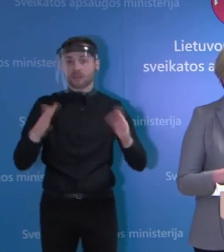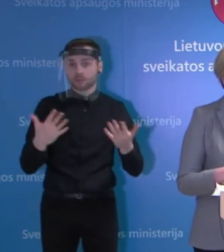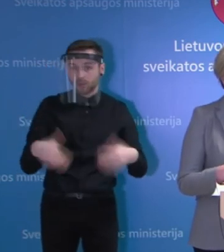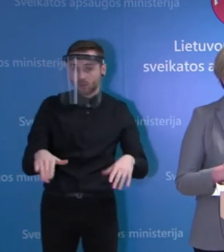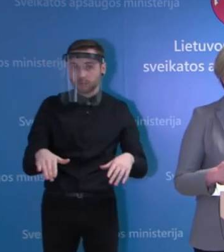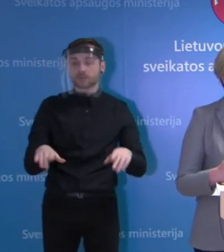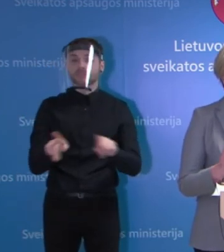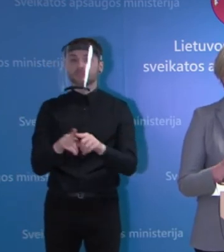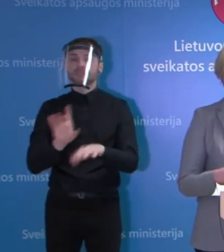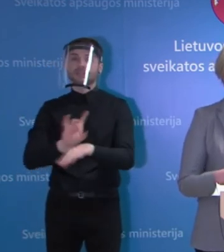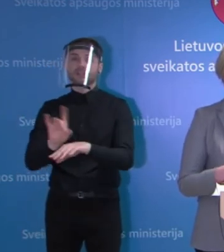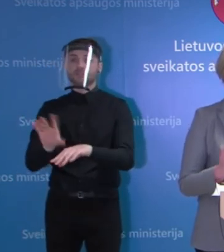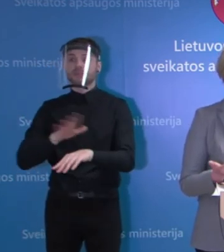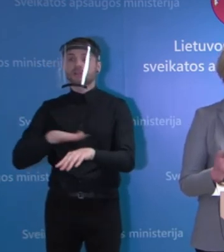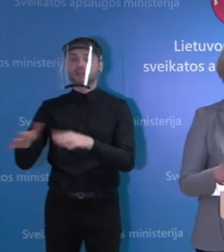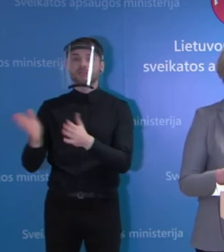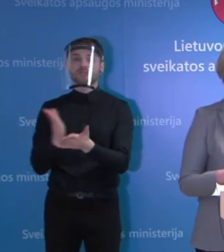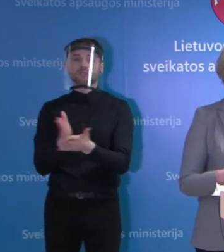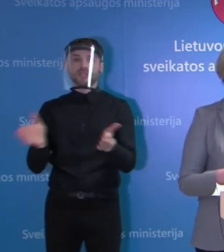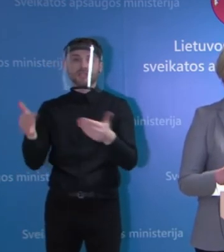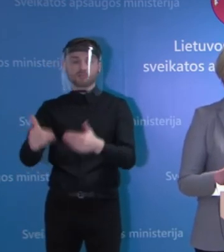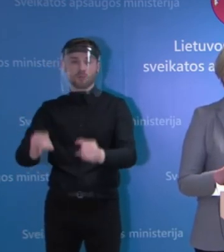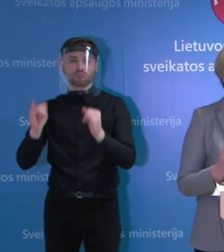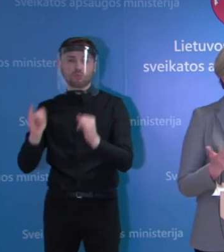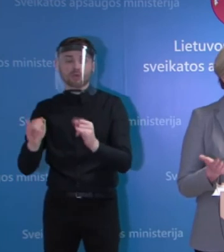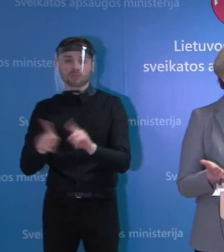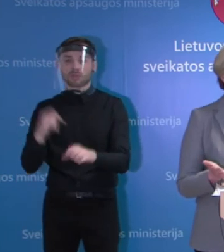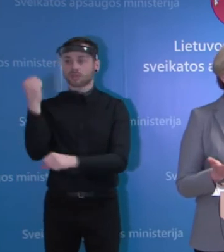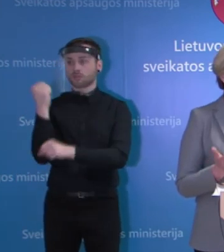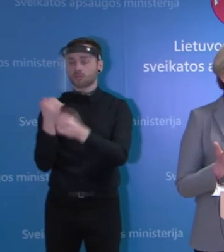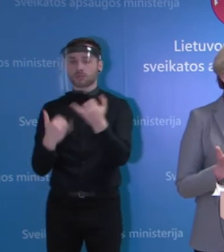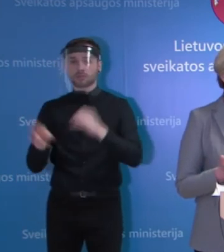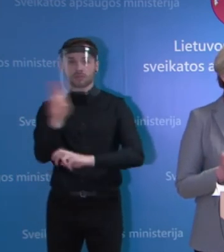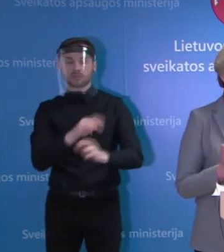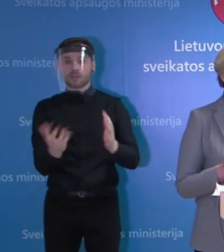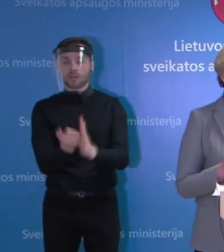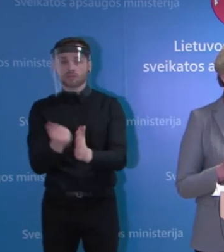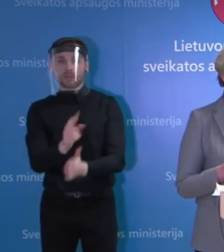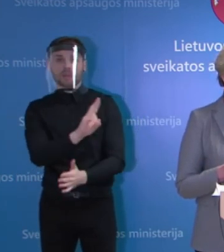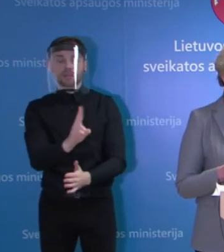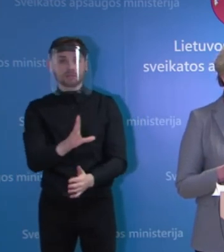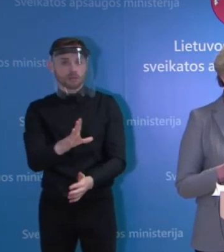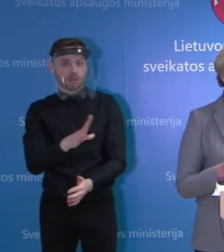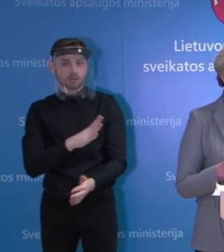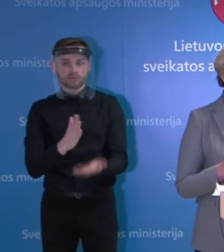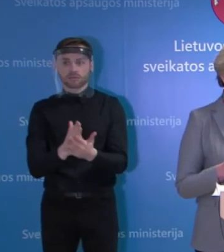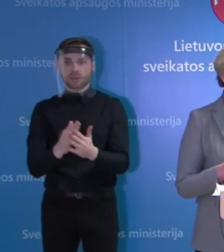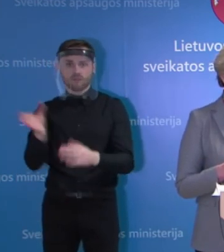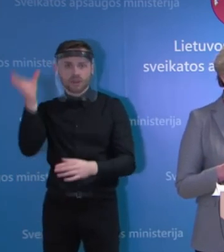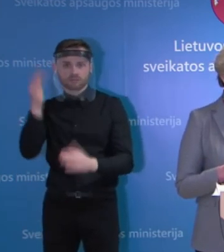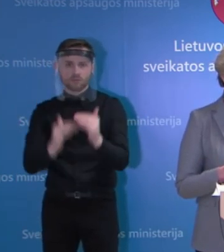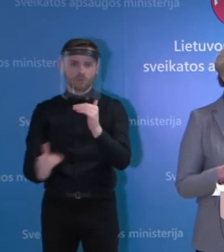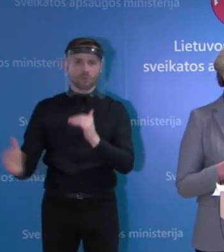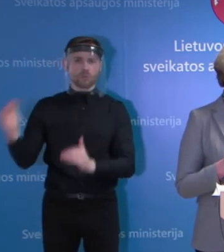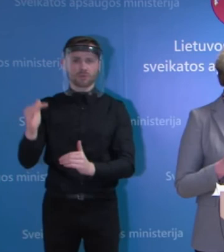sistema, Klaipėdos kraštė yra perdėgus ir nebegali surasti keleto darbuotojų, ne ypatingai aukštos kvalifikacijos. Čia kalbame